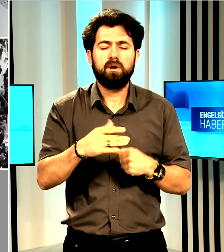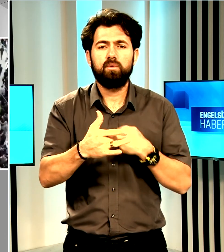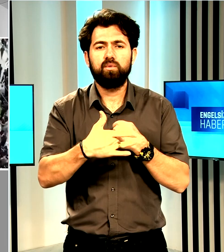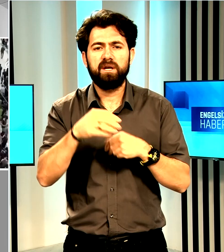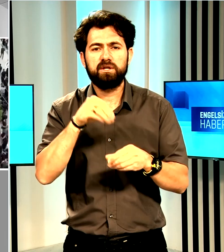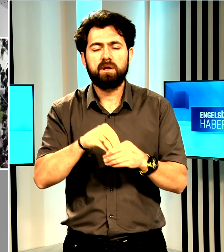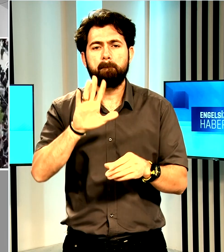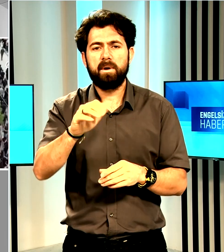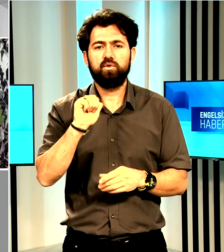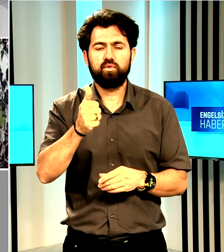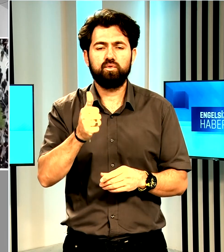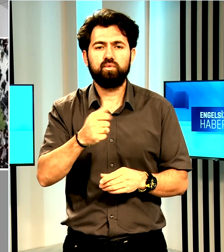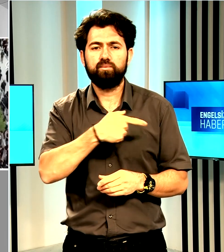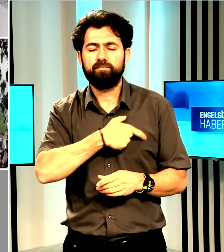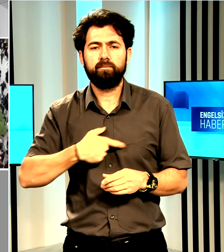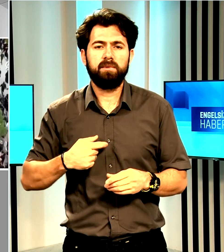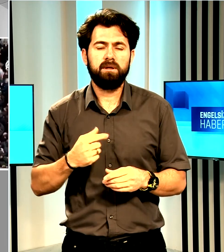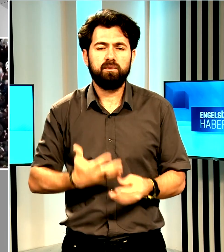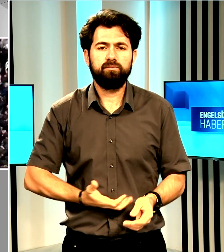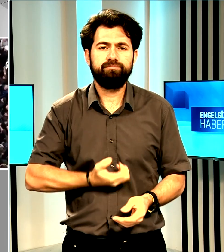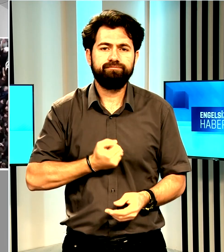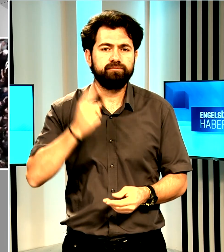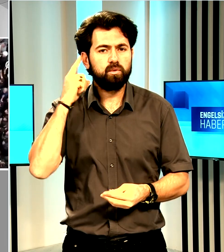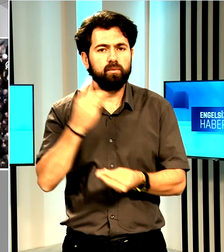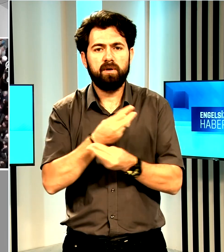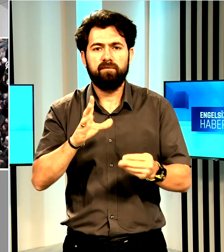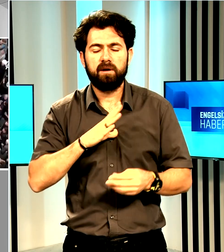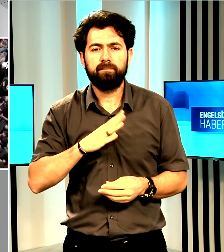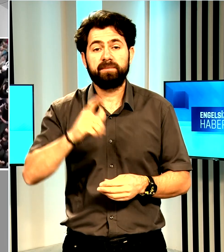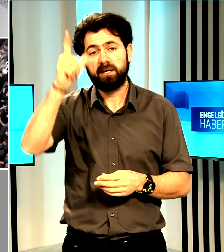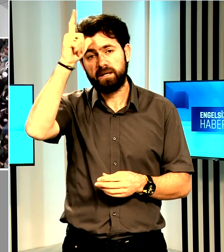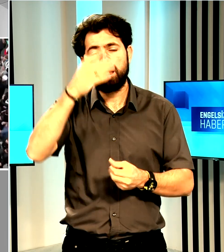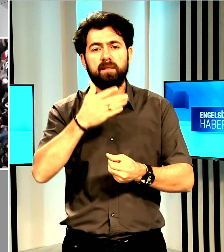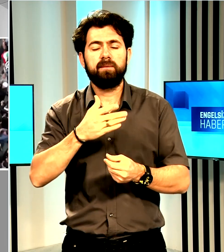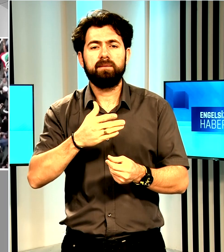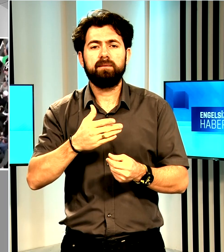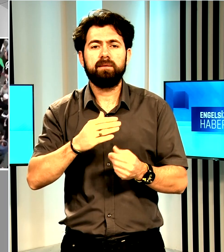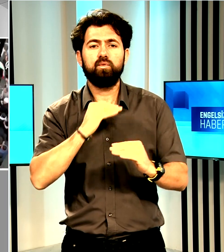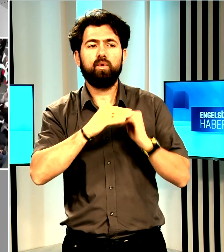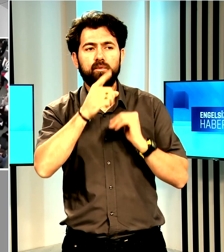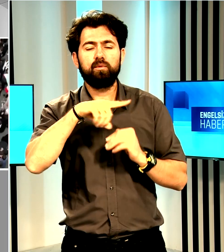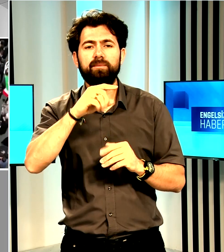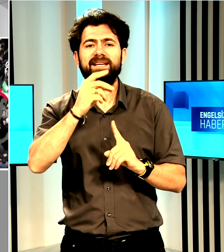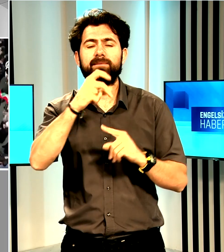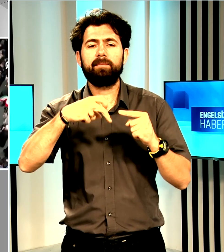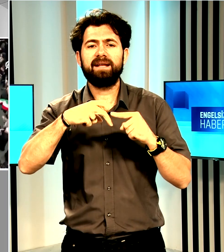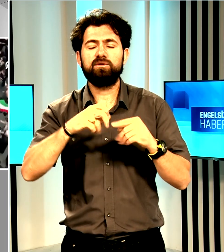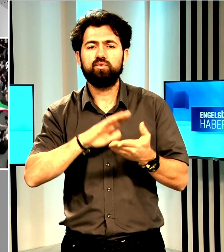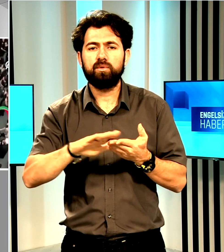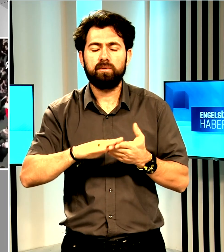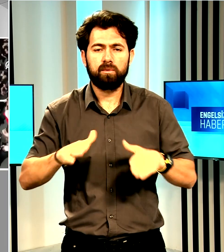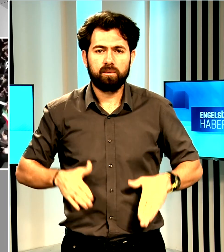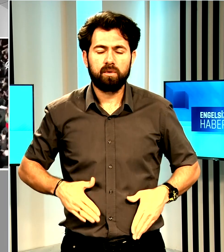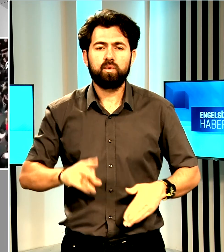5 gün ulusal yaz ilan edildi. İranlılar İbrahim Reisi'yi düzenlenen törende son